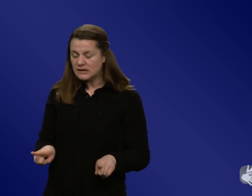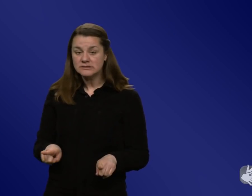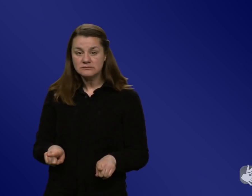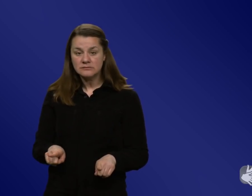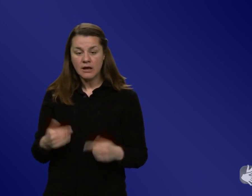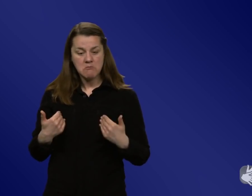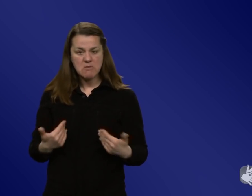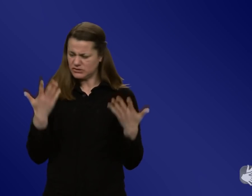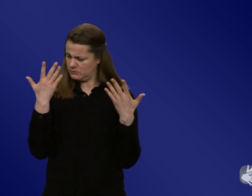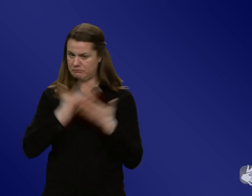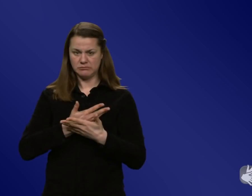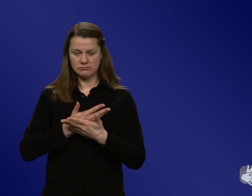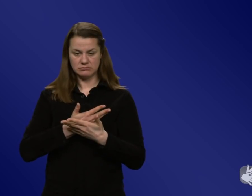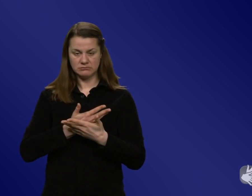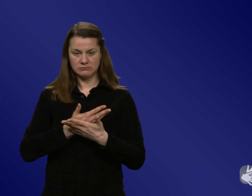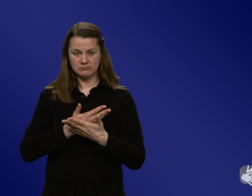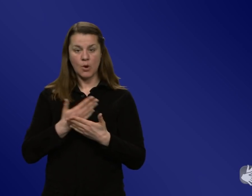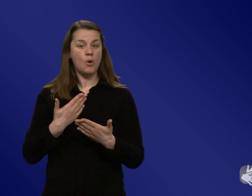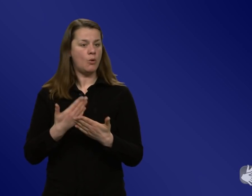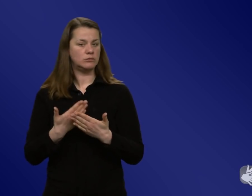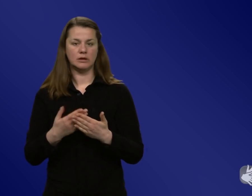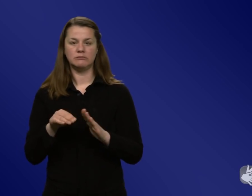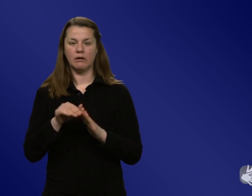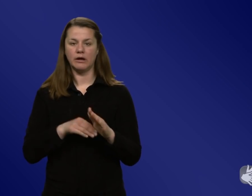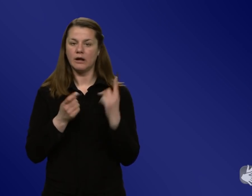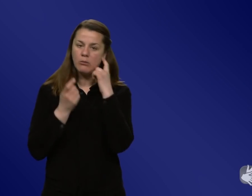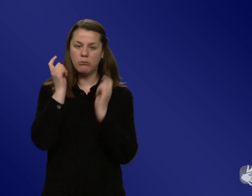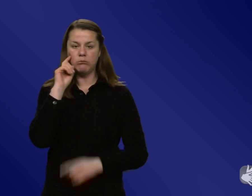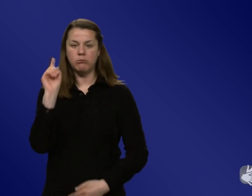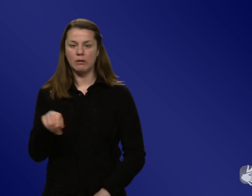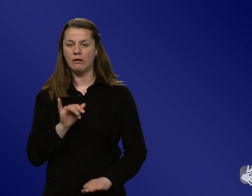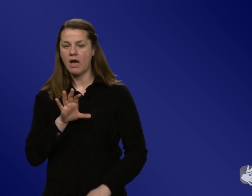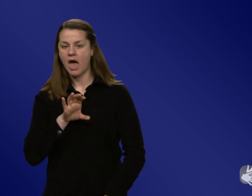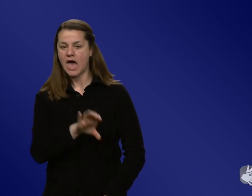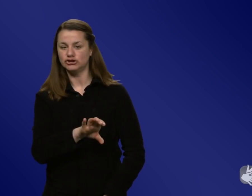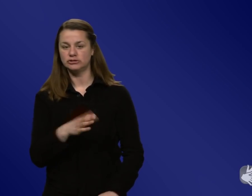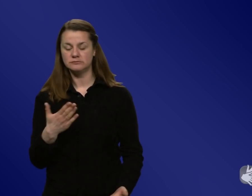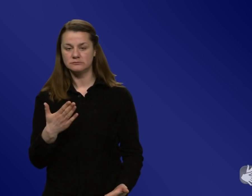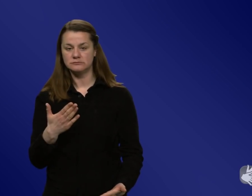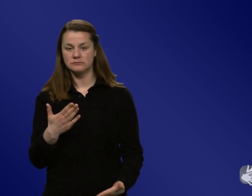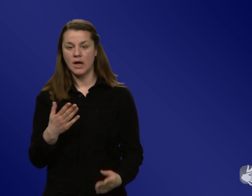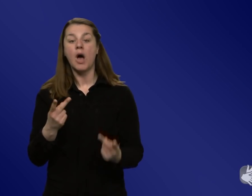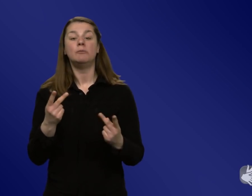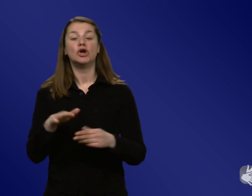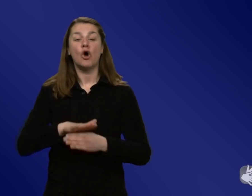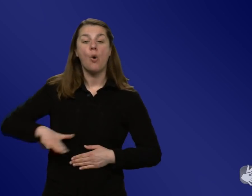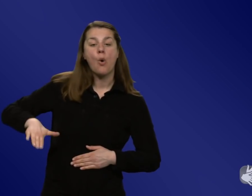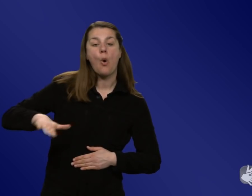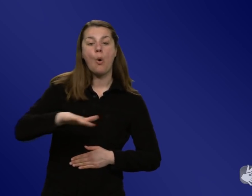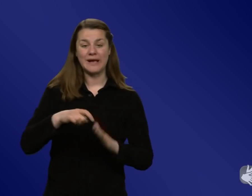das nicht mehr und wollen sich dann vielleicht nicht mehr daran halten. Das heißt, auch schon beim Schaffen der Umgebungsbedingungen, der Regeln, ist es wichtig, an